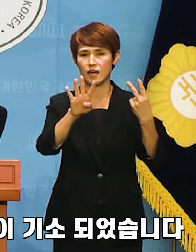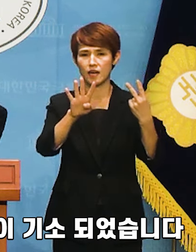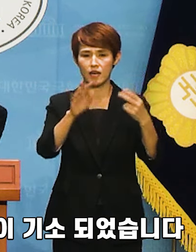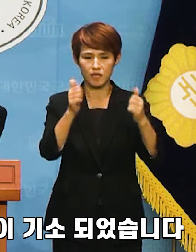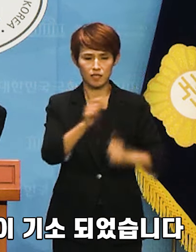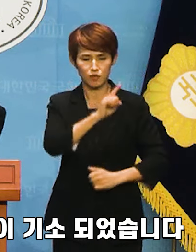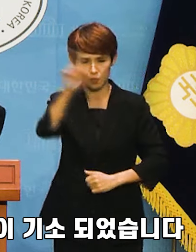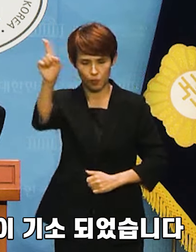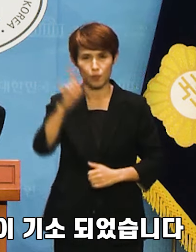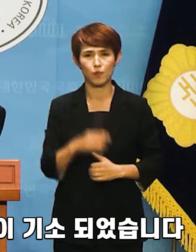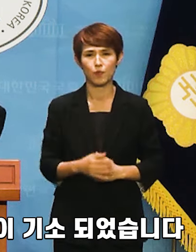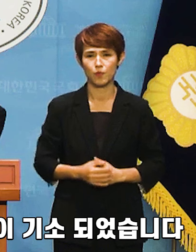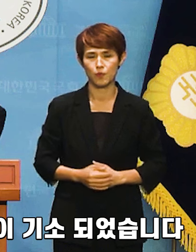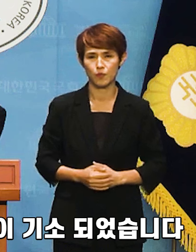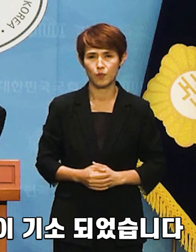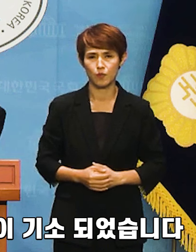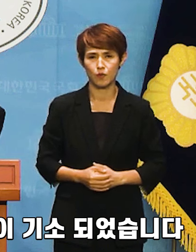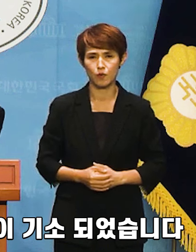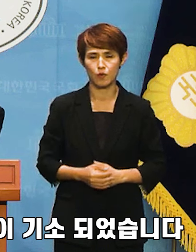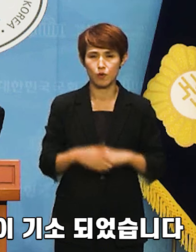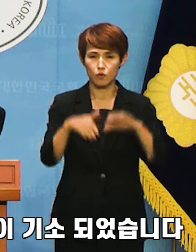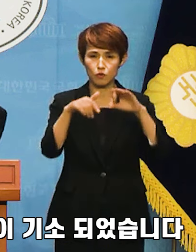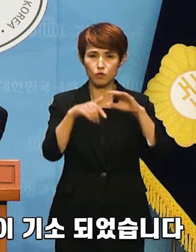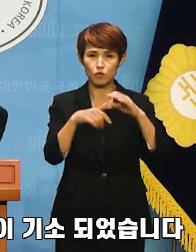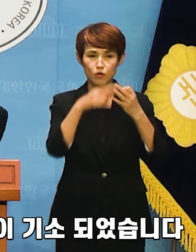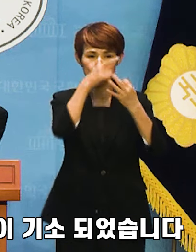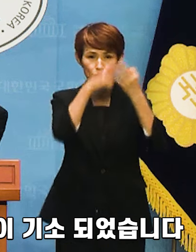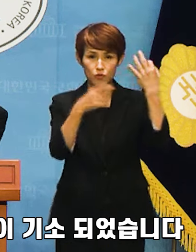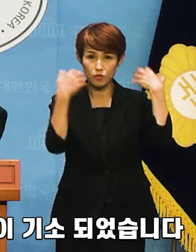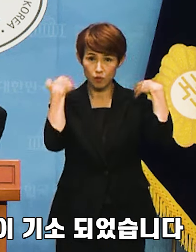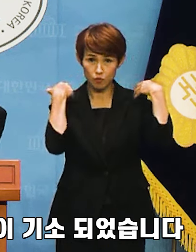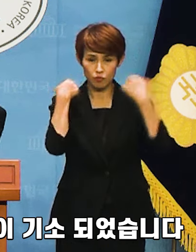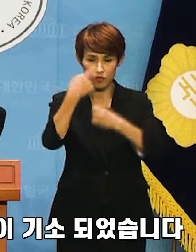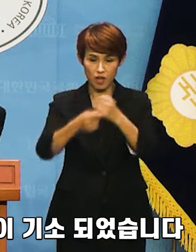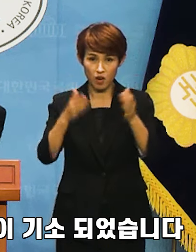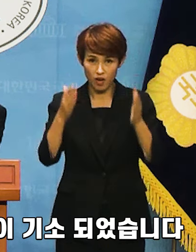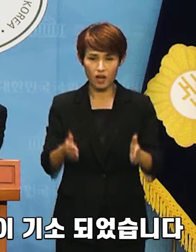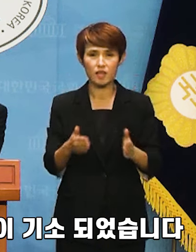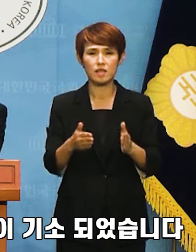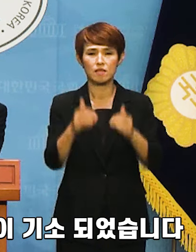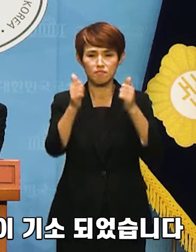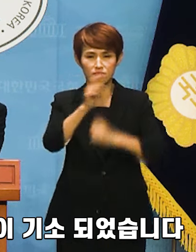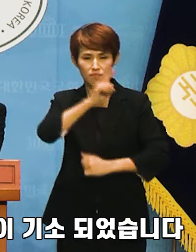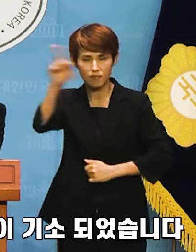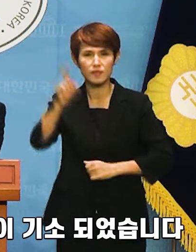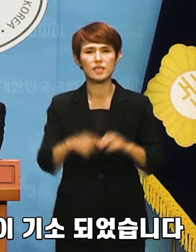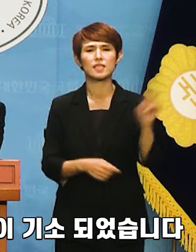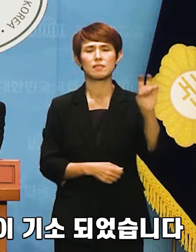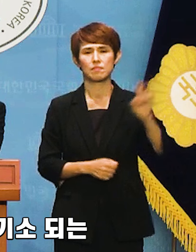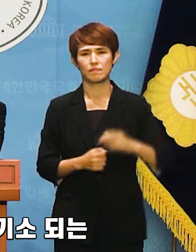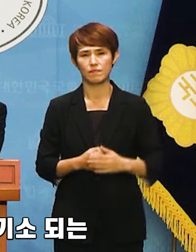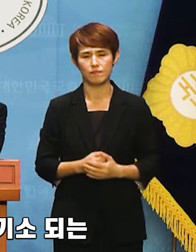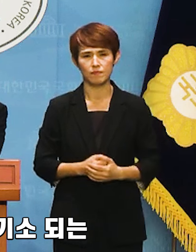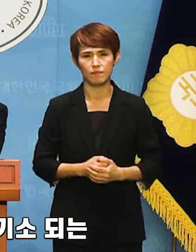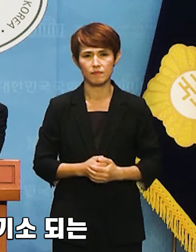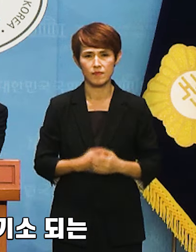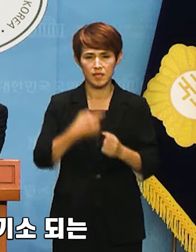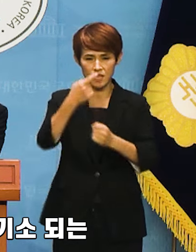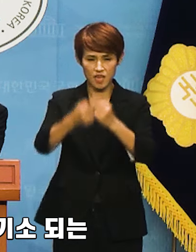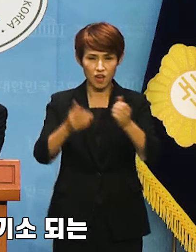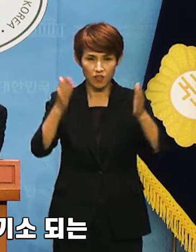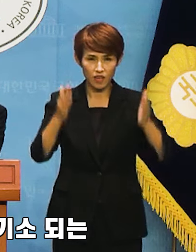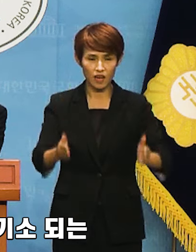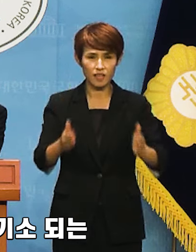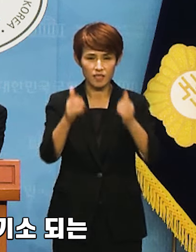기소되었습니다. 윤석열 정부 1년간 20개항이 기소되었습니다. 1년간